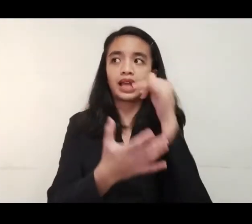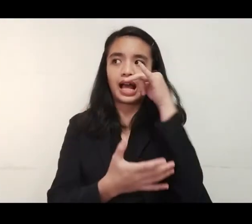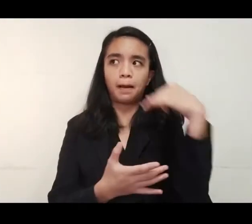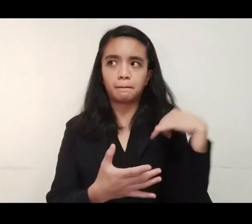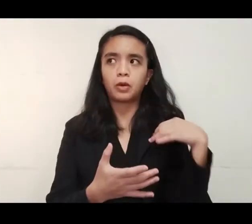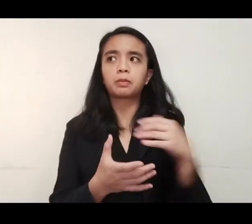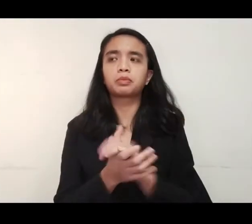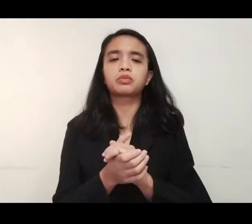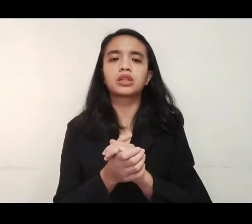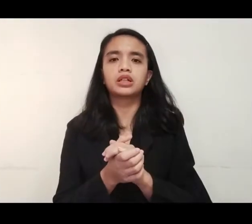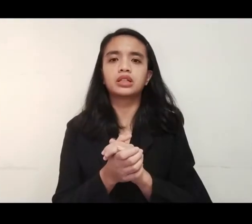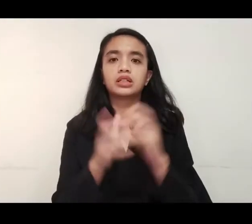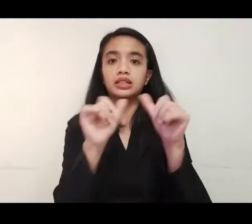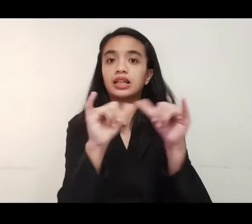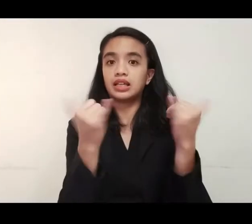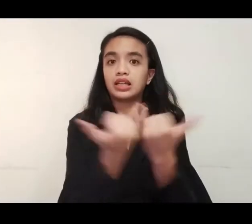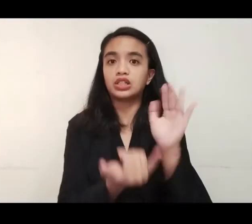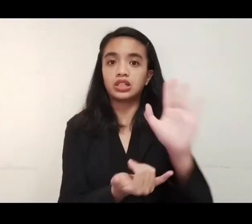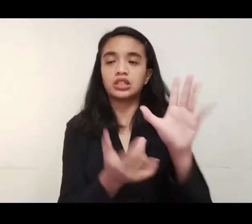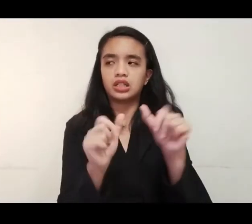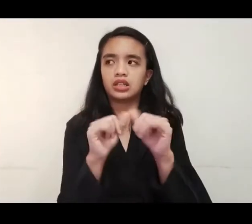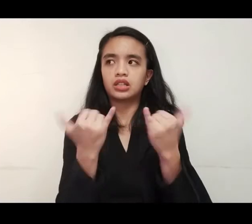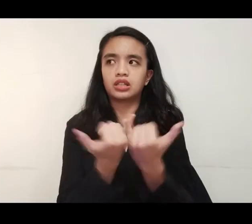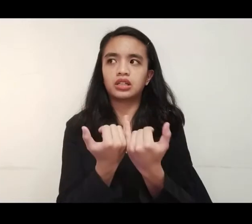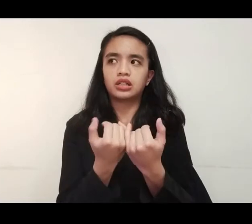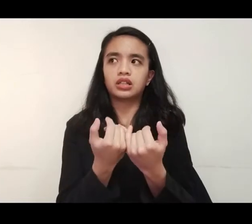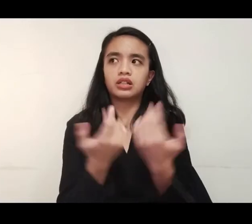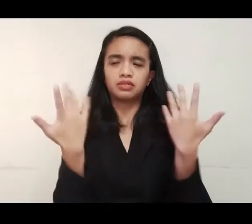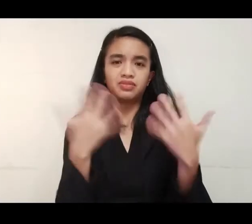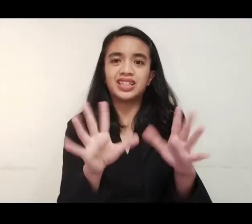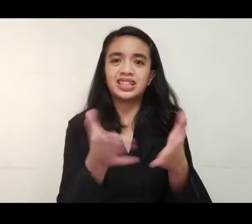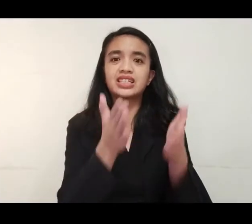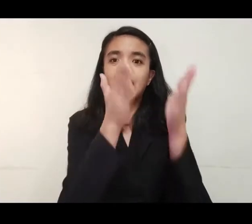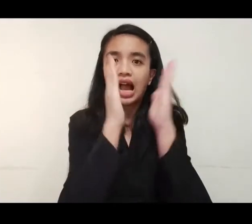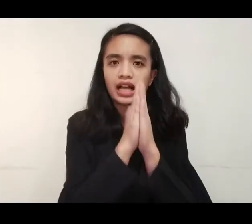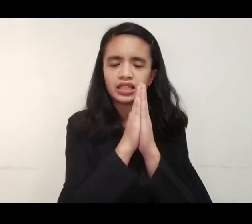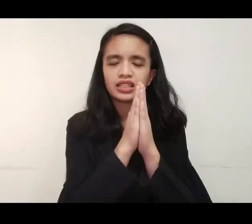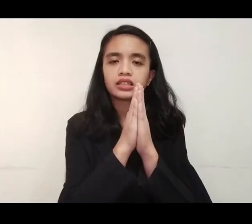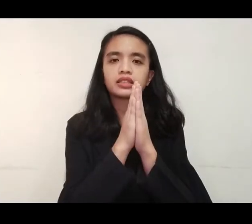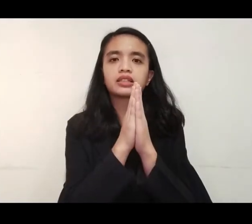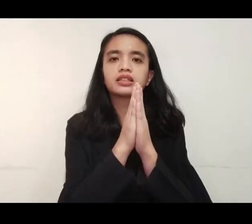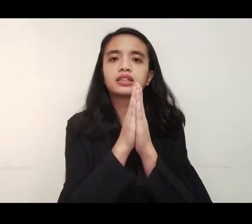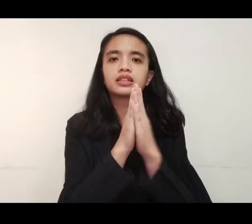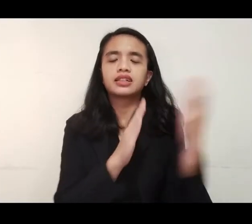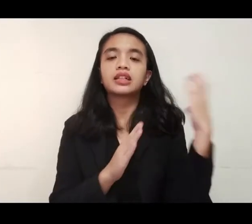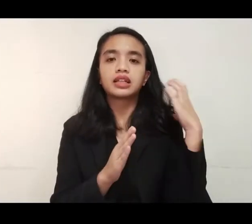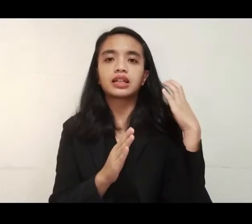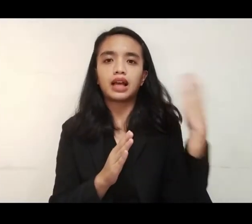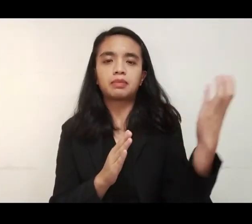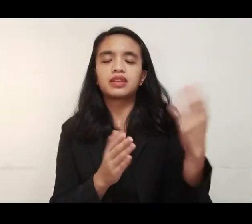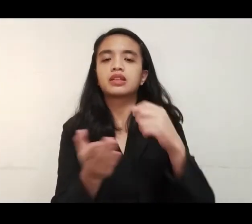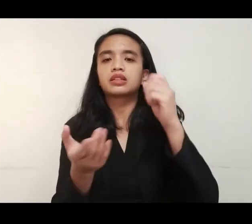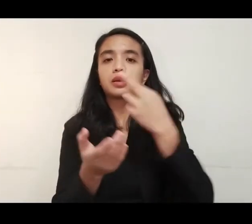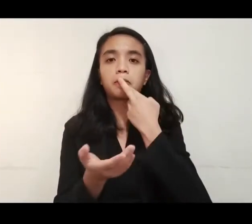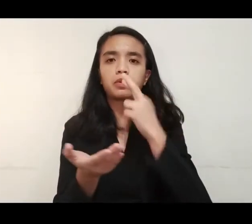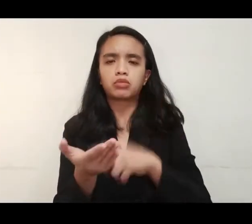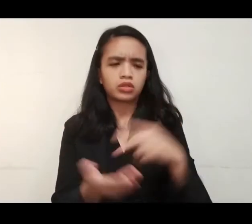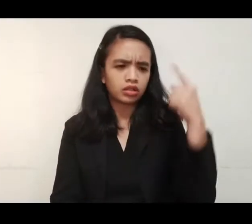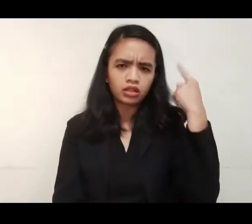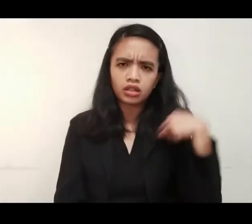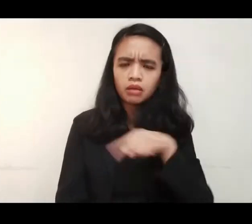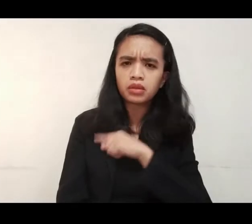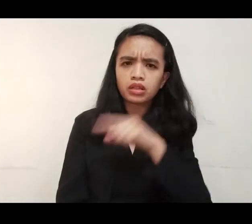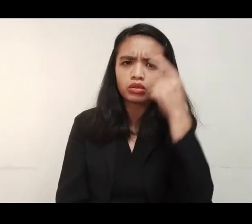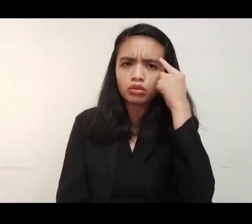natin yung kaso kahapon sa kanyang agency. Humihingi po kami ng Captain's Report.